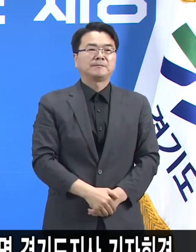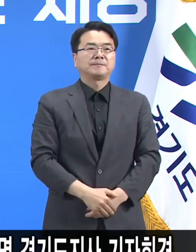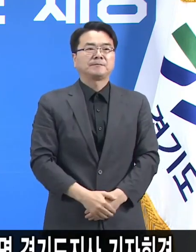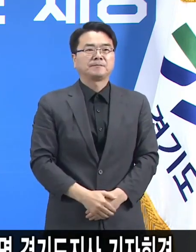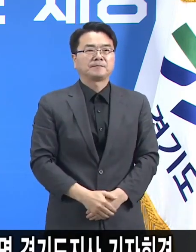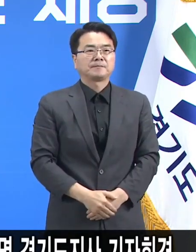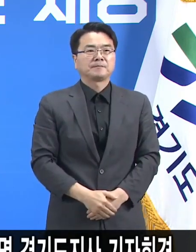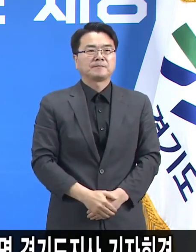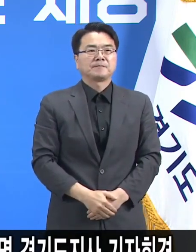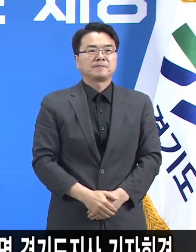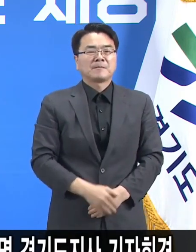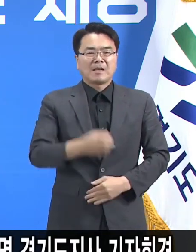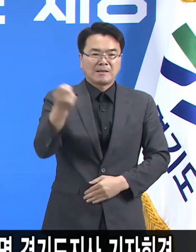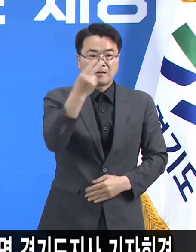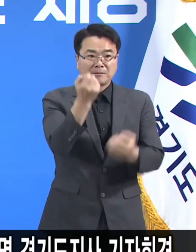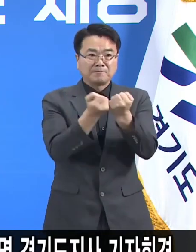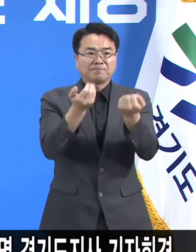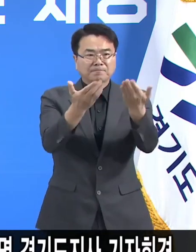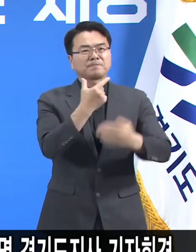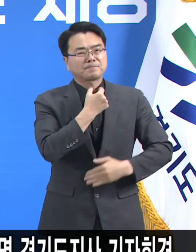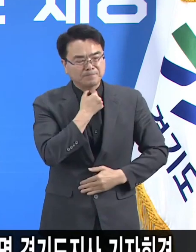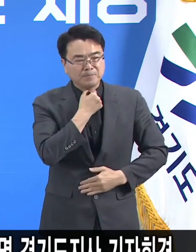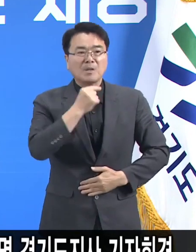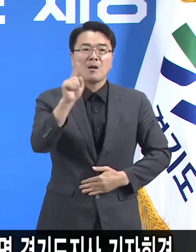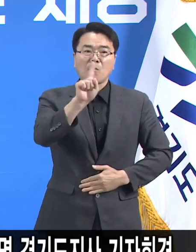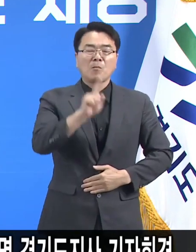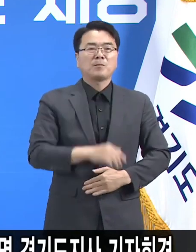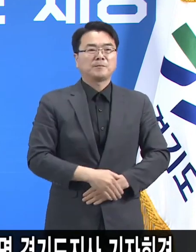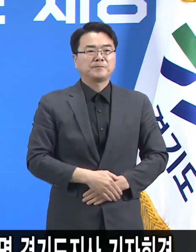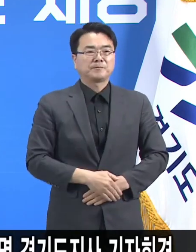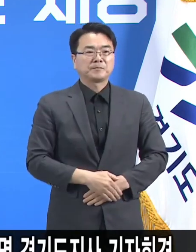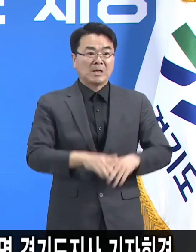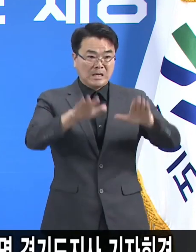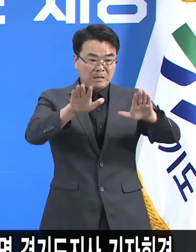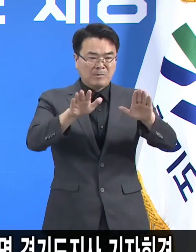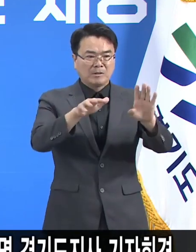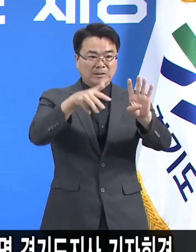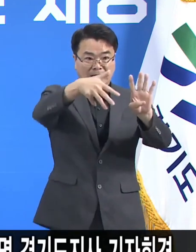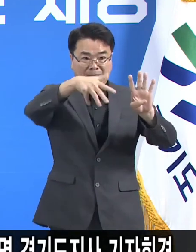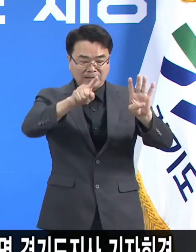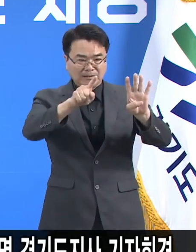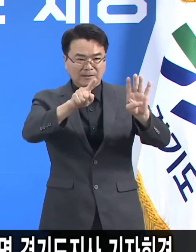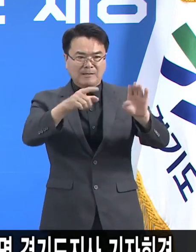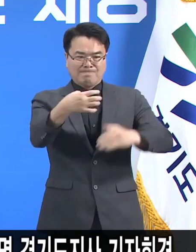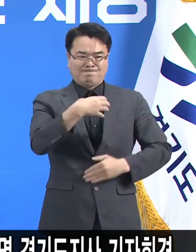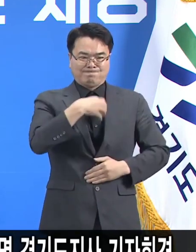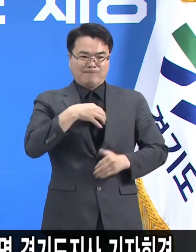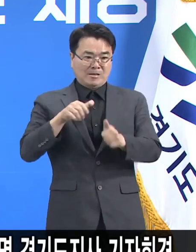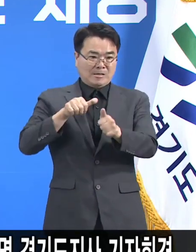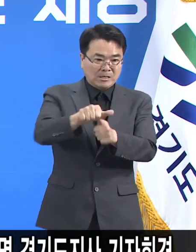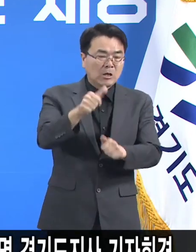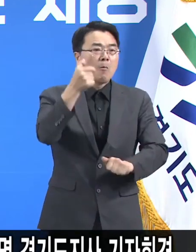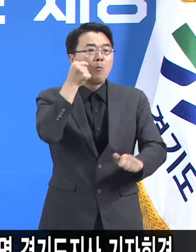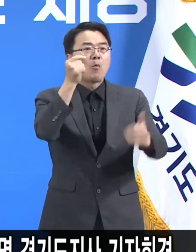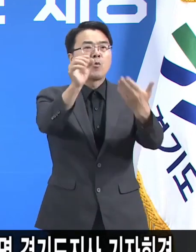다시 한번 말씀드리겠습니다. 이번의 위기를 넘기지 못하면